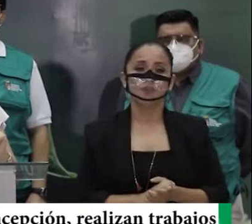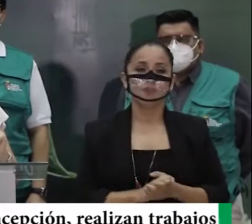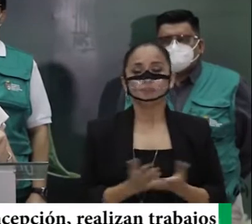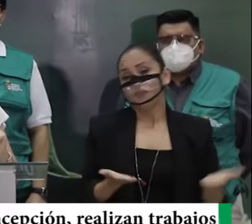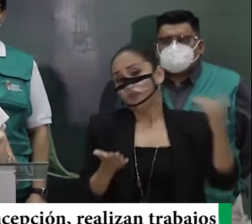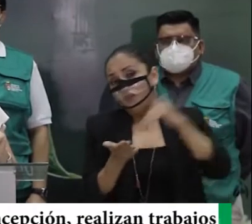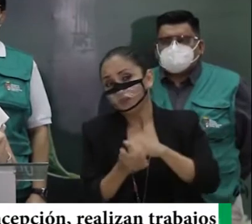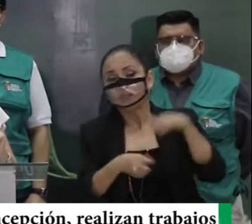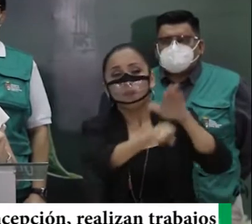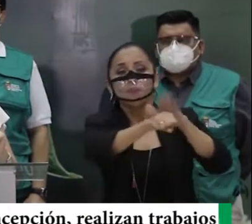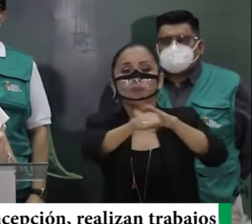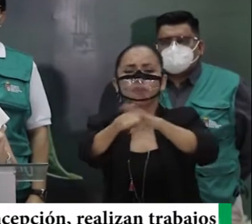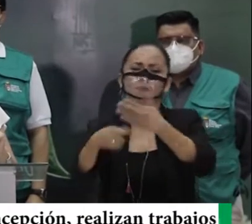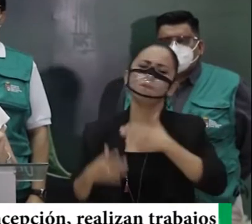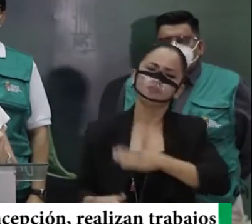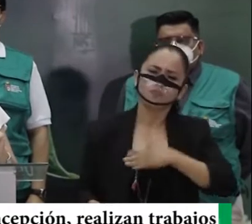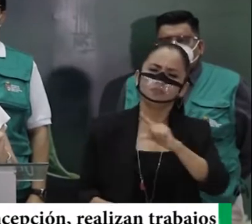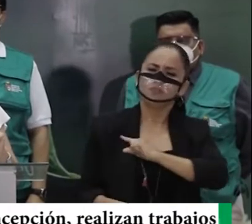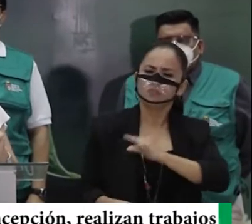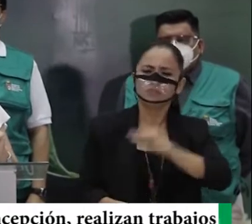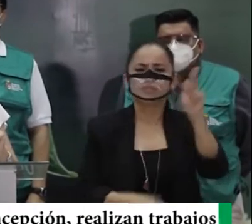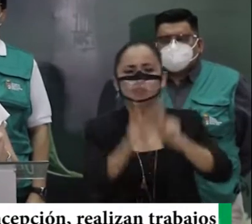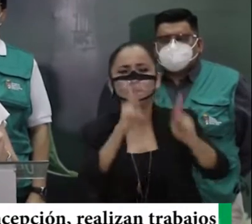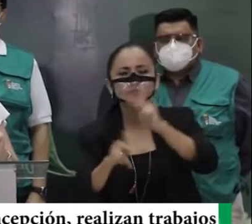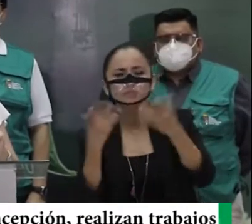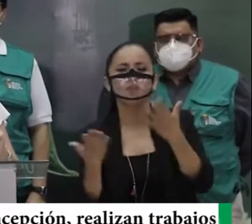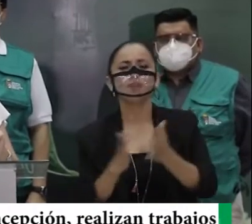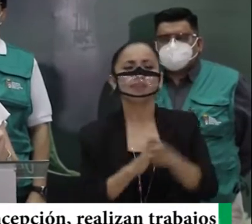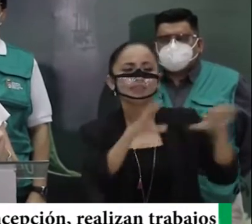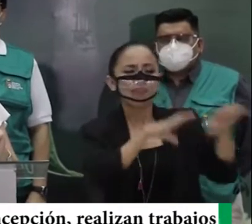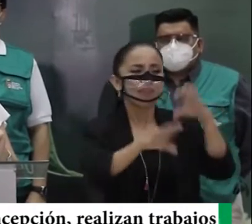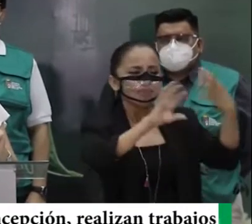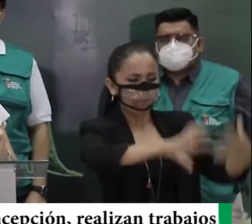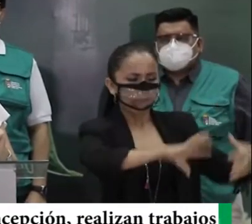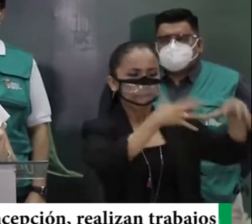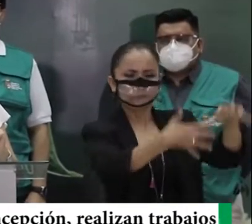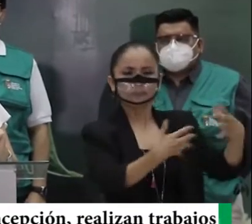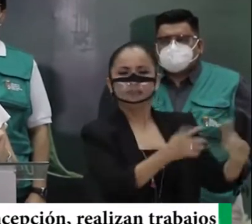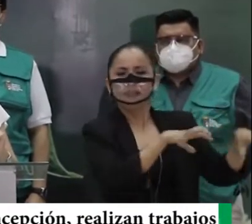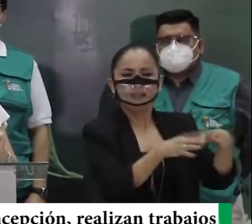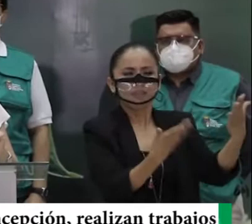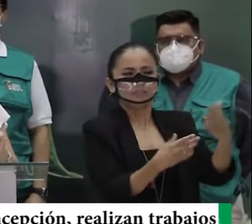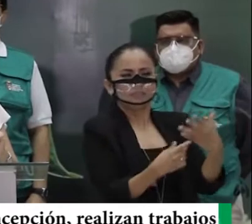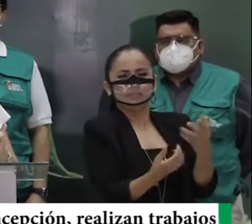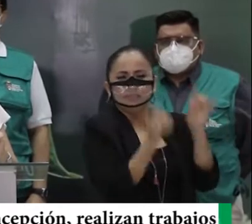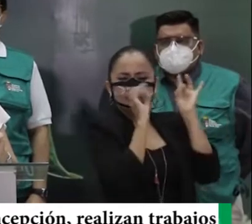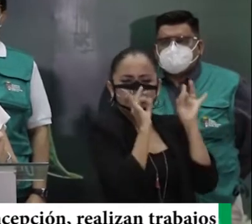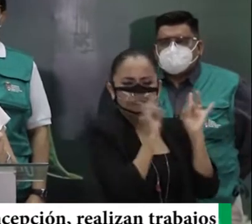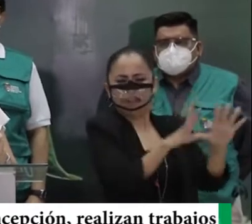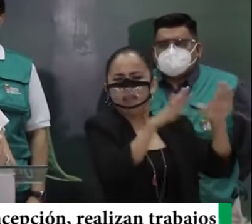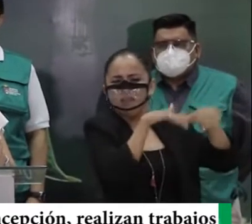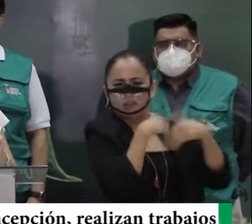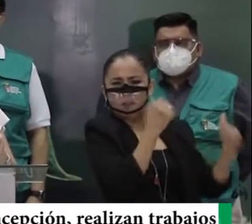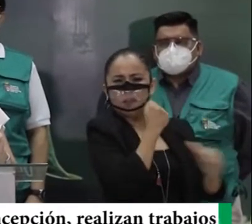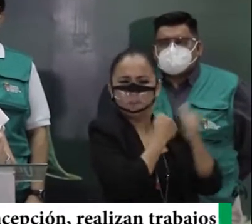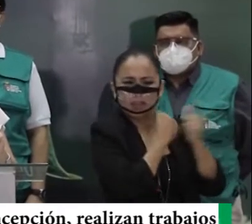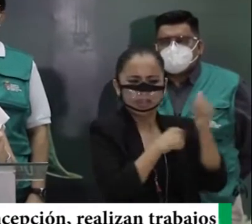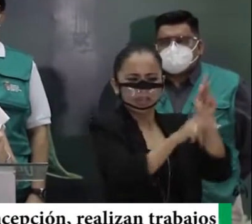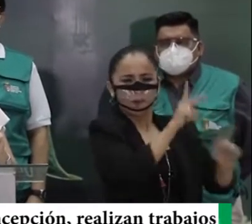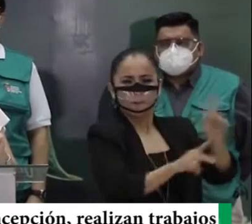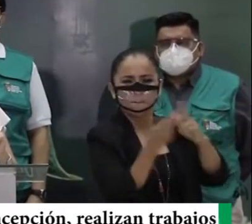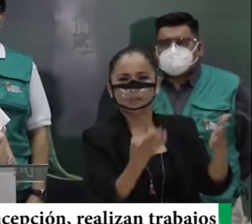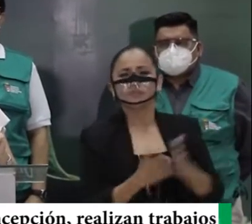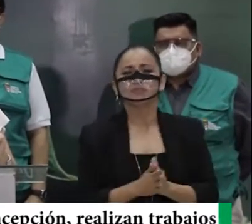que, nuevamente, llamamos a la conciencia, de estas personas, que hacen actos criminales, en contra de nuestras